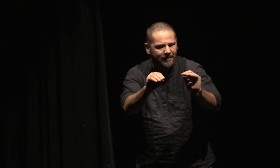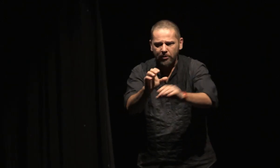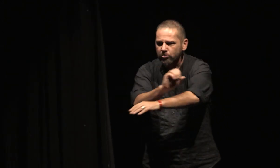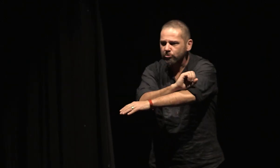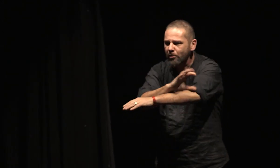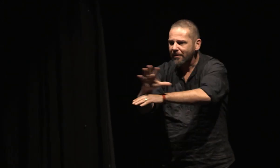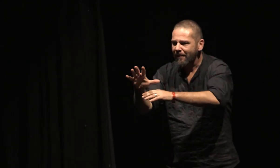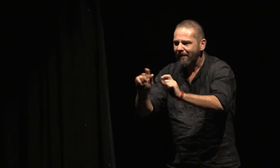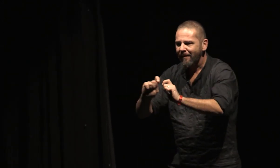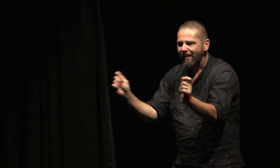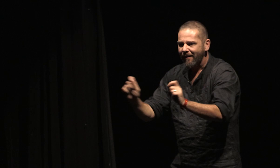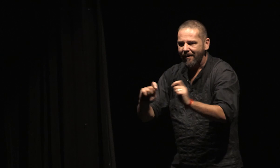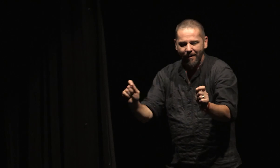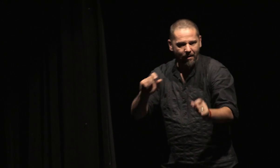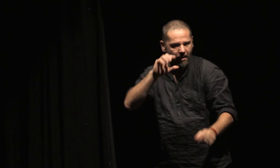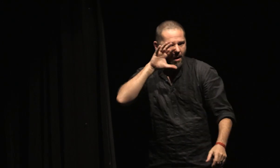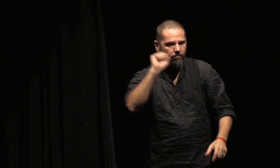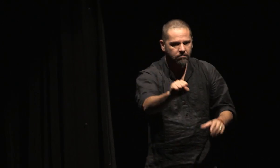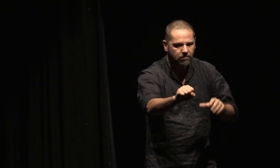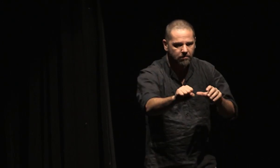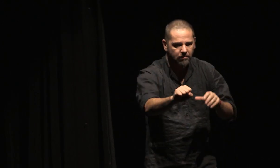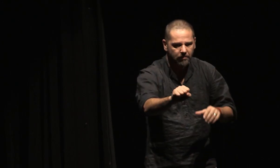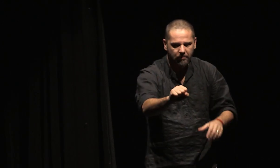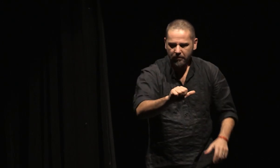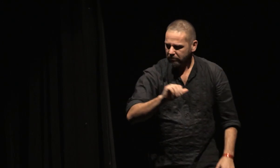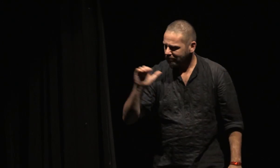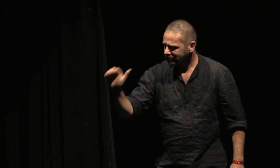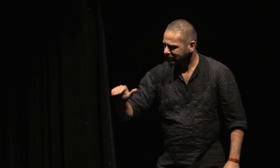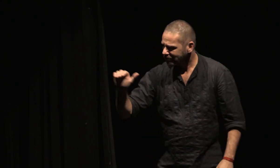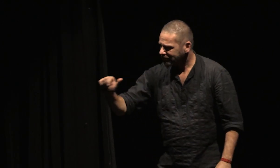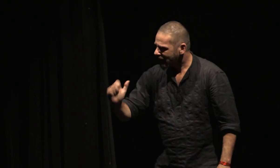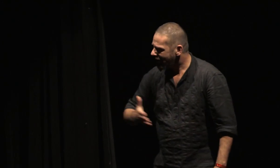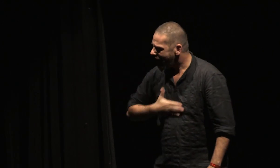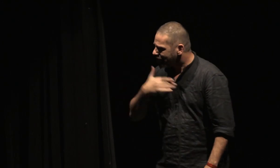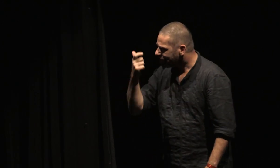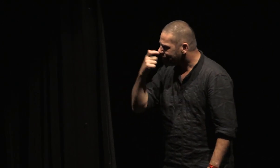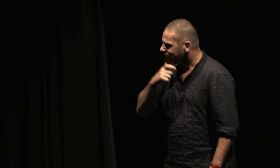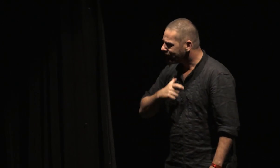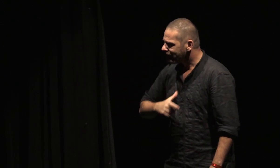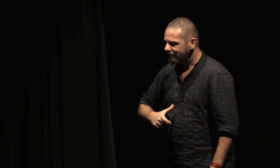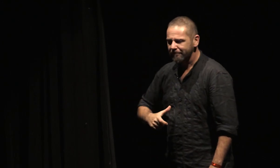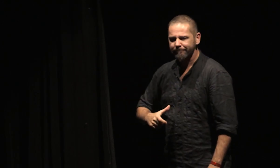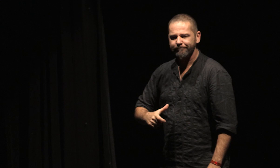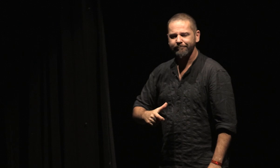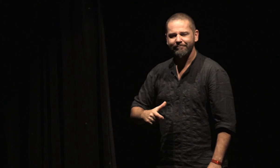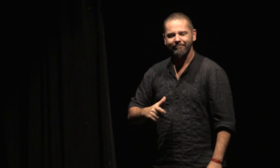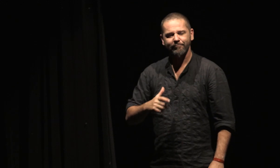Je lui demandais, l'aimes-tu ? Il répondit, mon amour est une brève promenade,